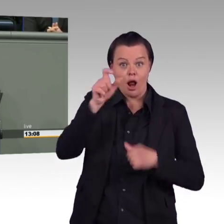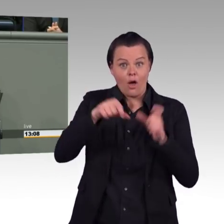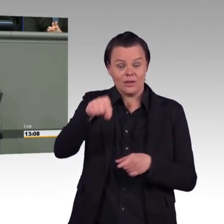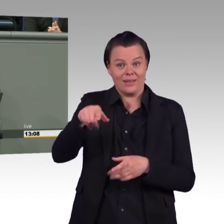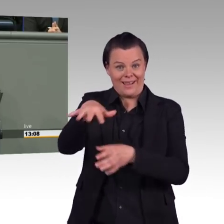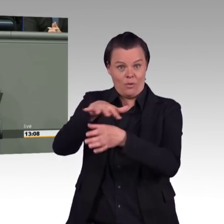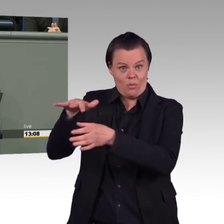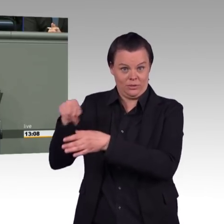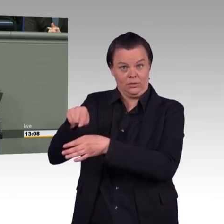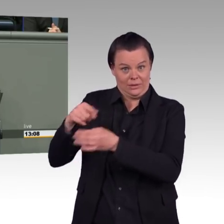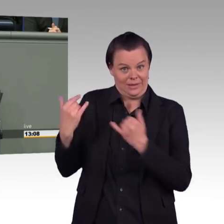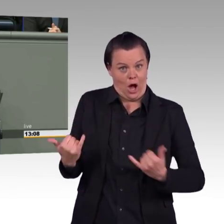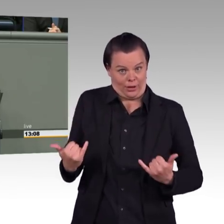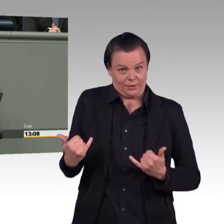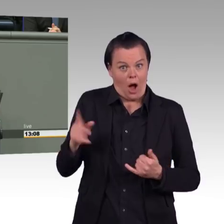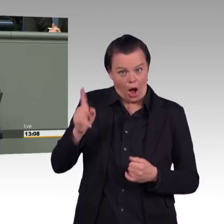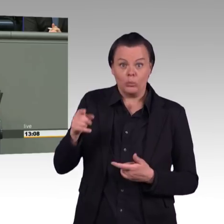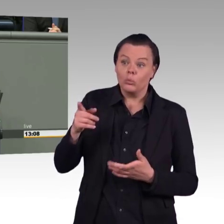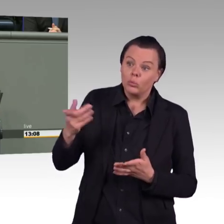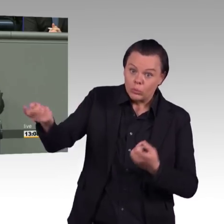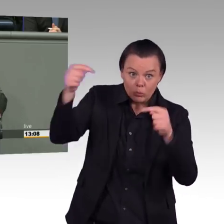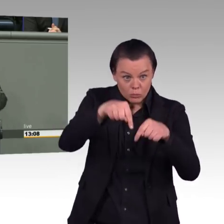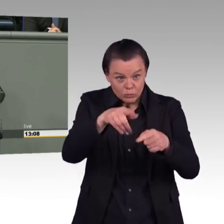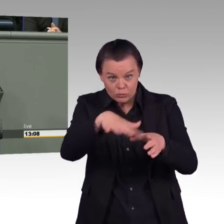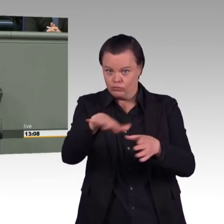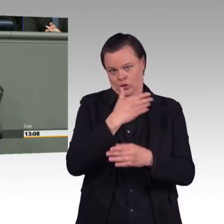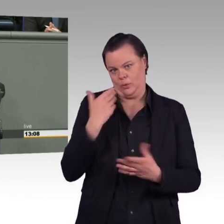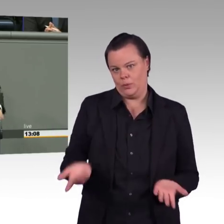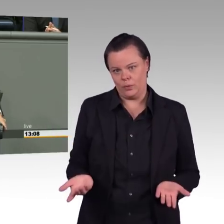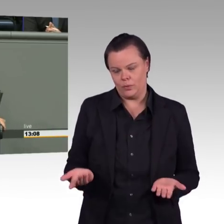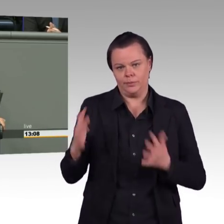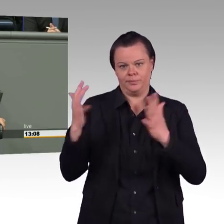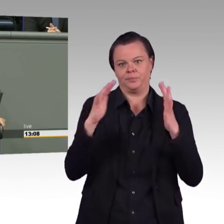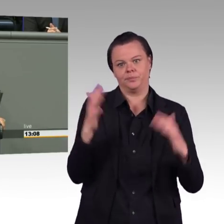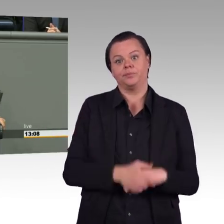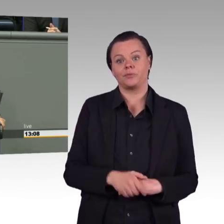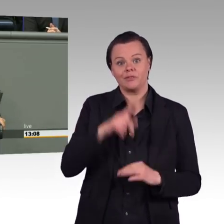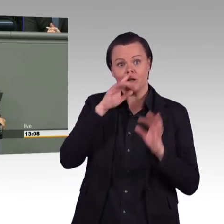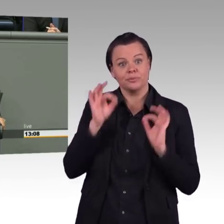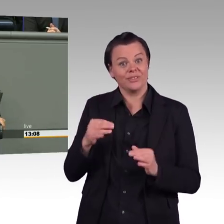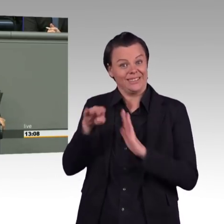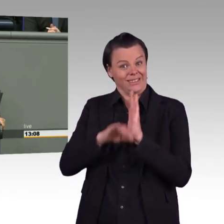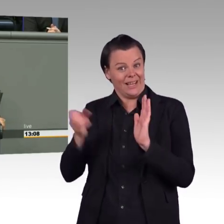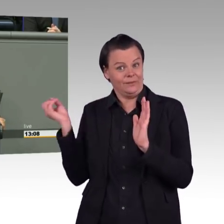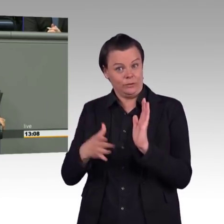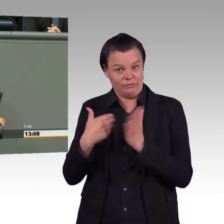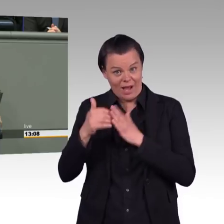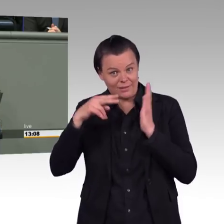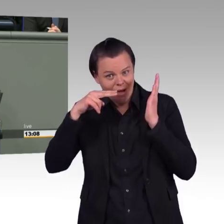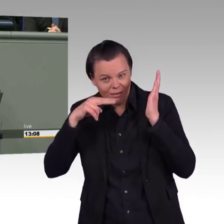Enteignung, die Enteignung von Energiekonzernen. Und ich will Ihnen das bloß mal sagen, weil Sie ja, die Konzerne sind ja Ihre Feindbilder, so